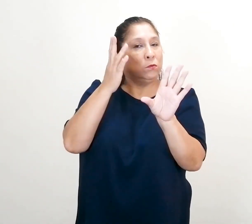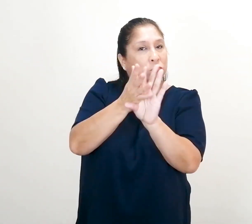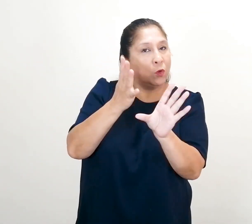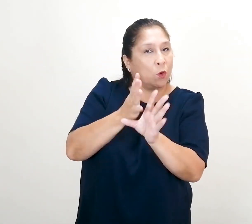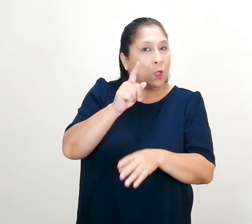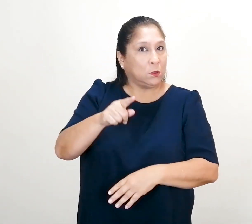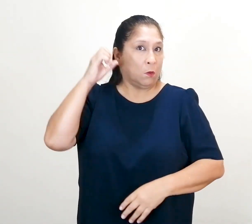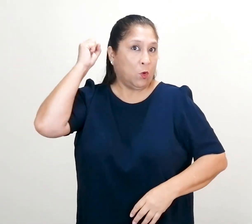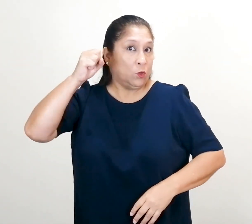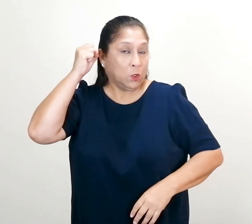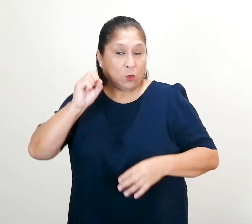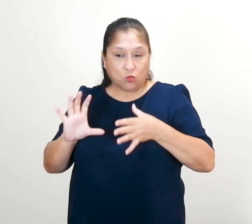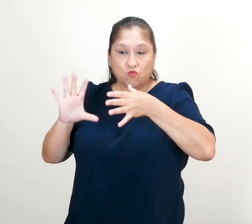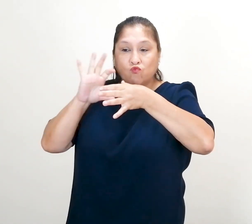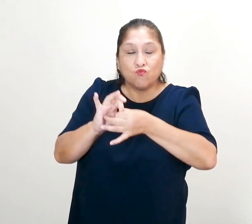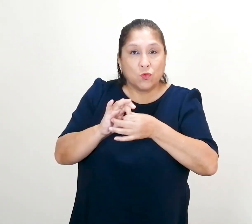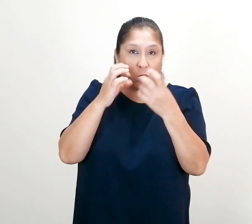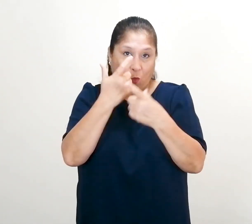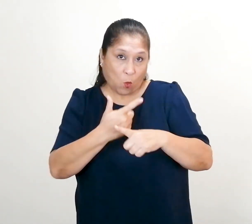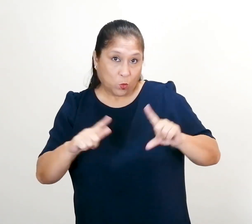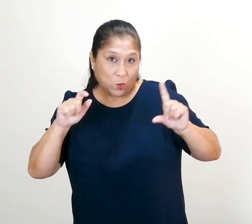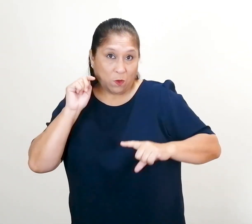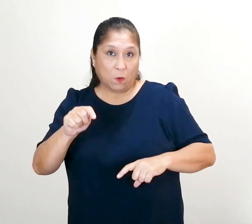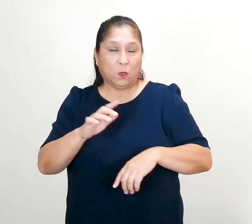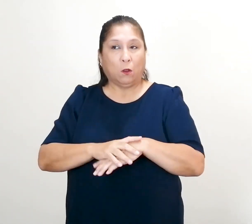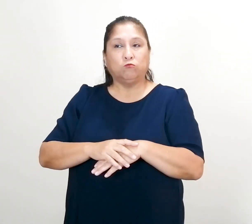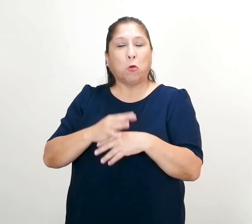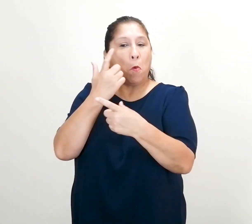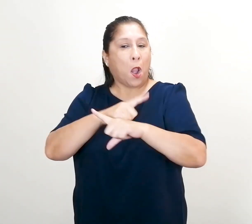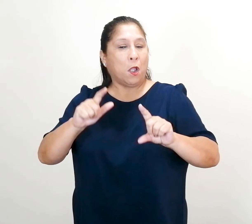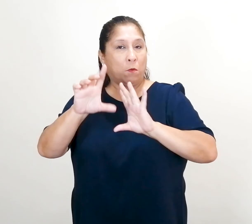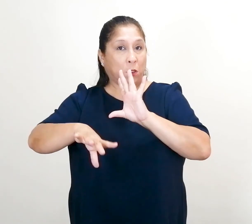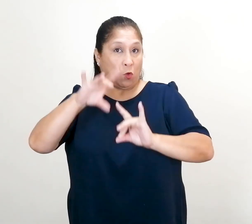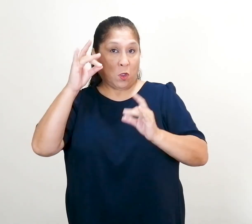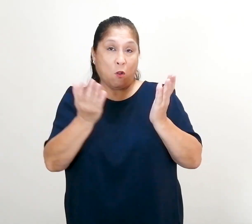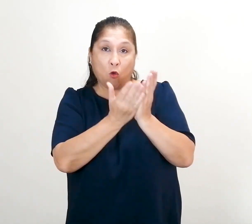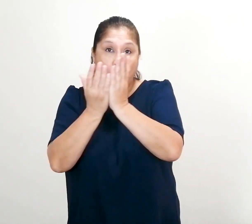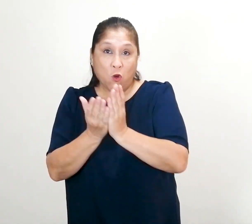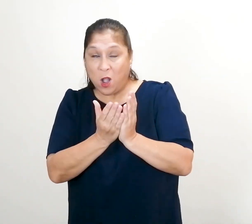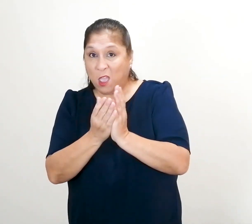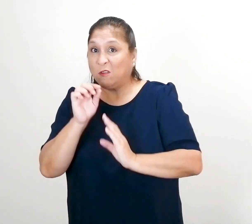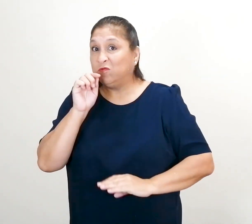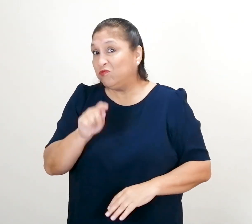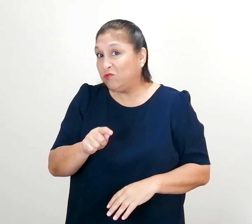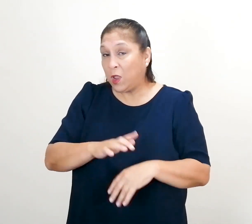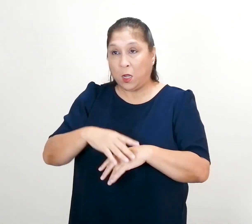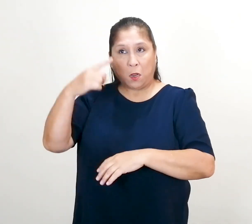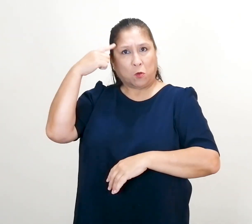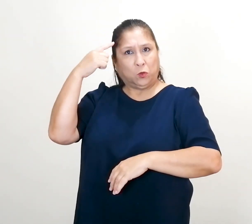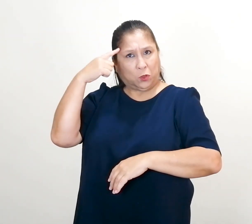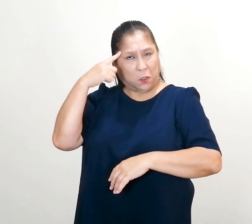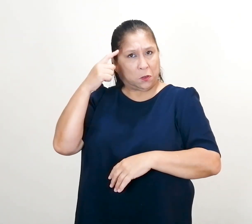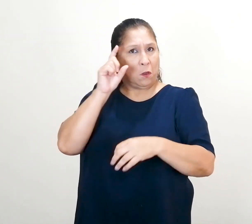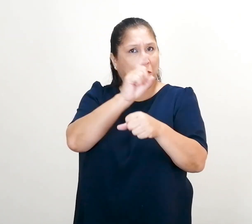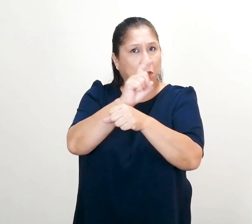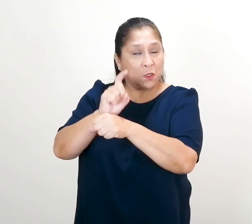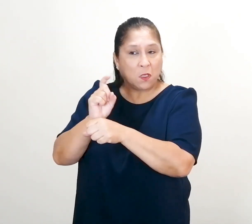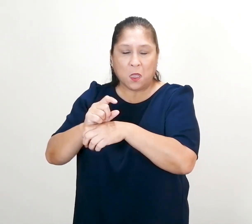como los derechos asociados a la libertad, como el de la libre elección del centro educativo, el de conciencia y cátedra, entre otros.